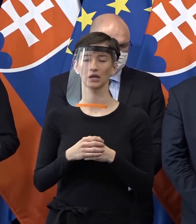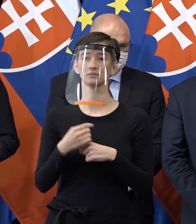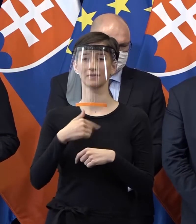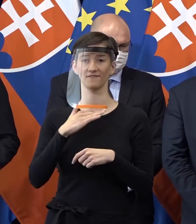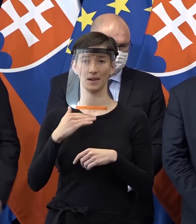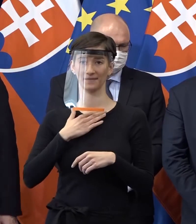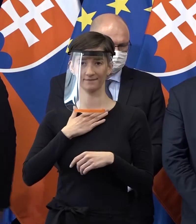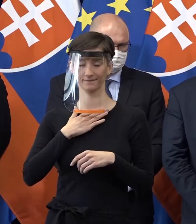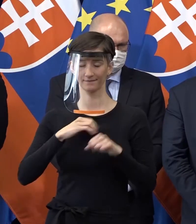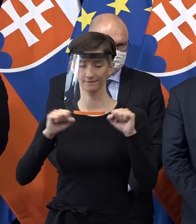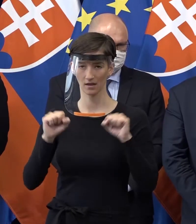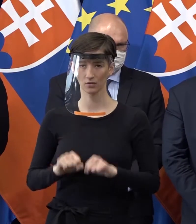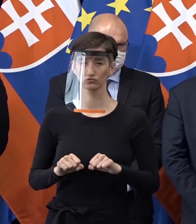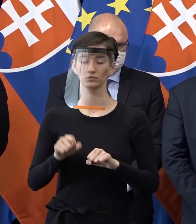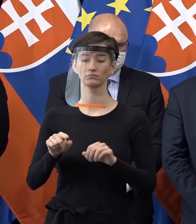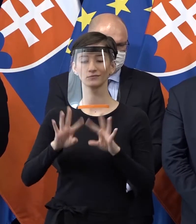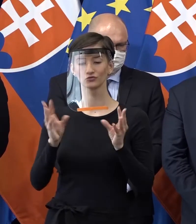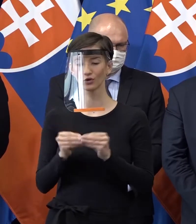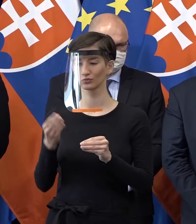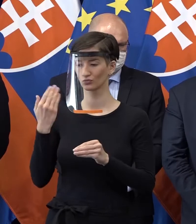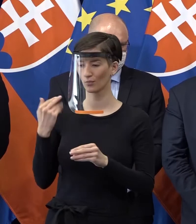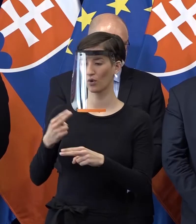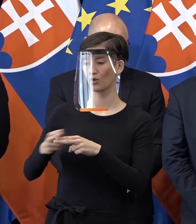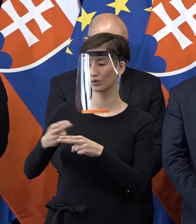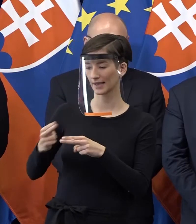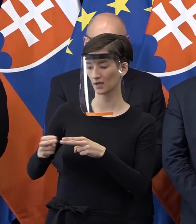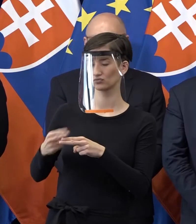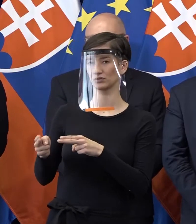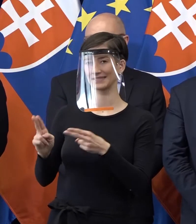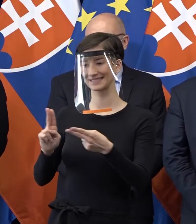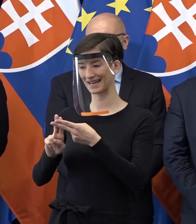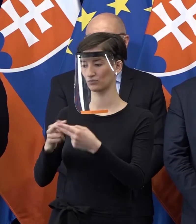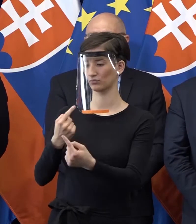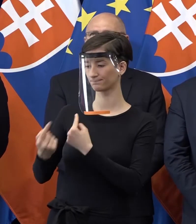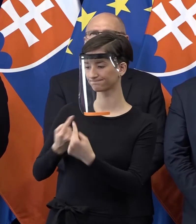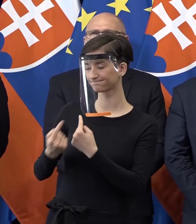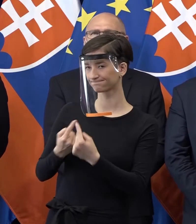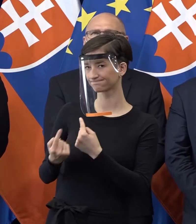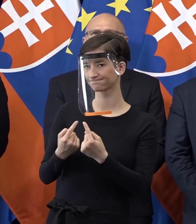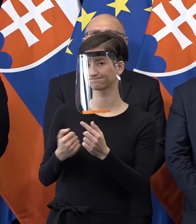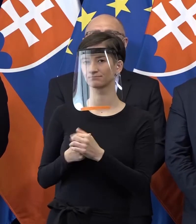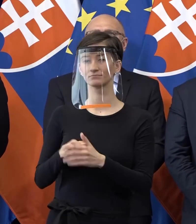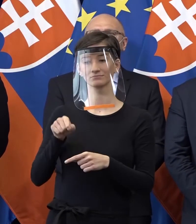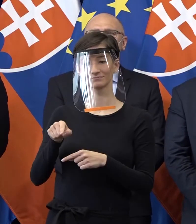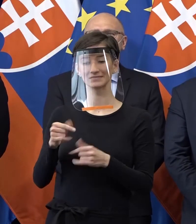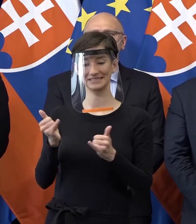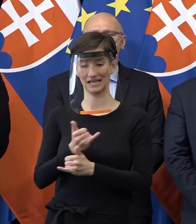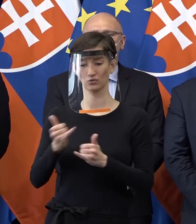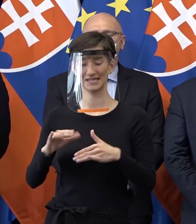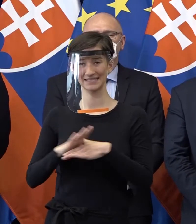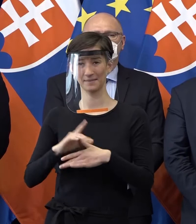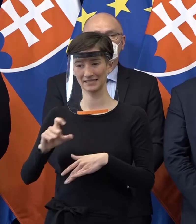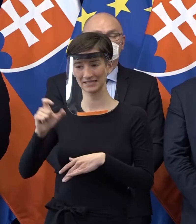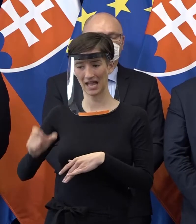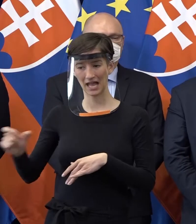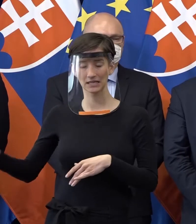nebola tlačovka. To bolo otvorené, alebo tá diskusia medzi nami, kde hovorili, že my tých zamestnancov si vážime. My nechceme ich teraz,